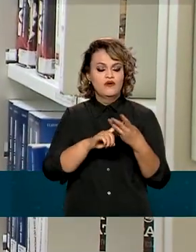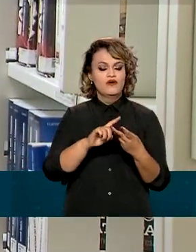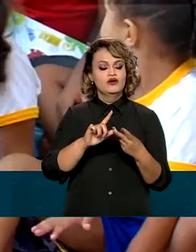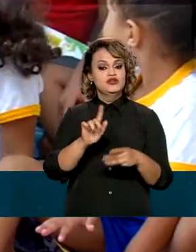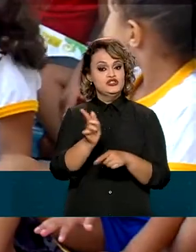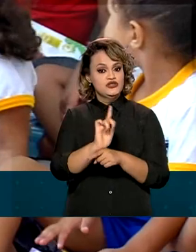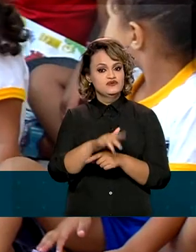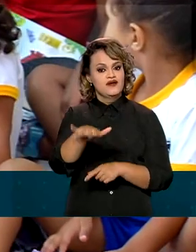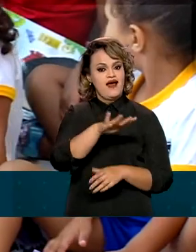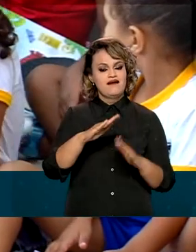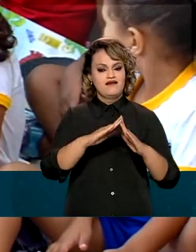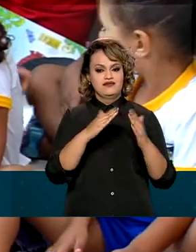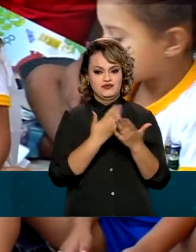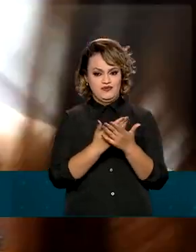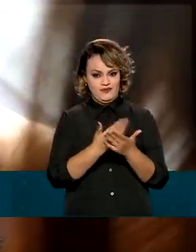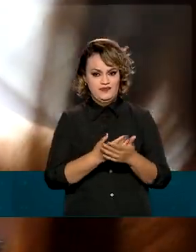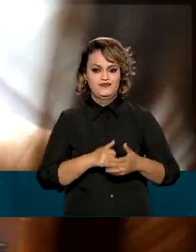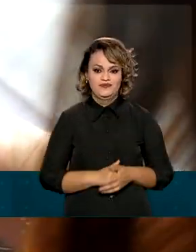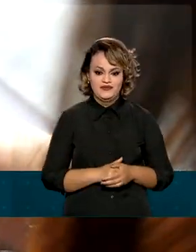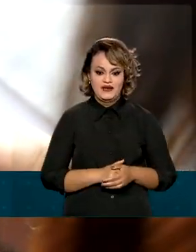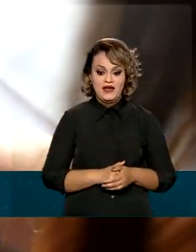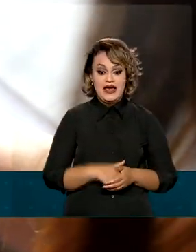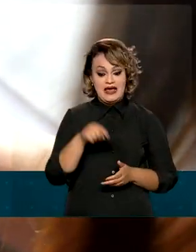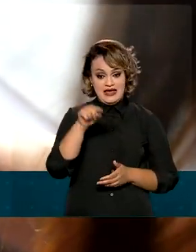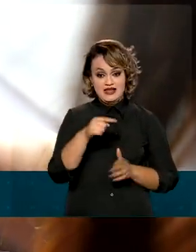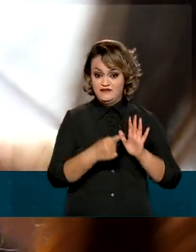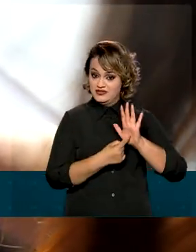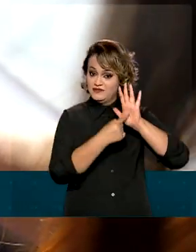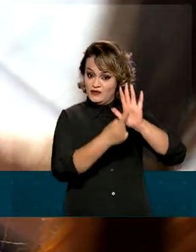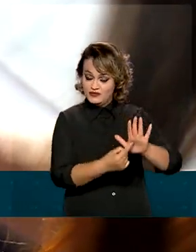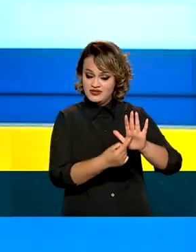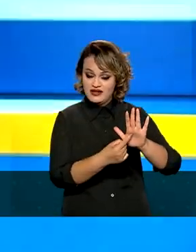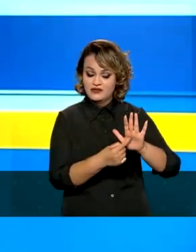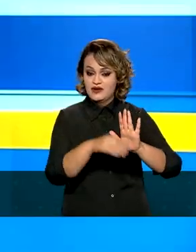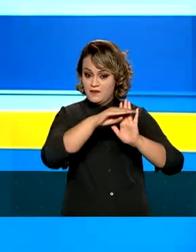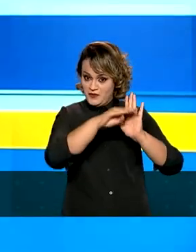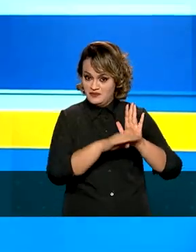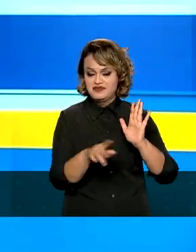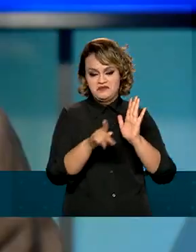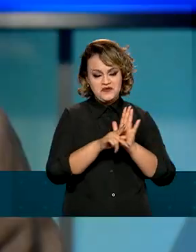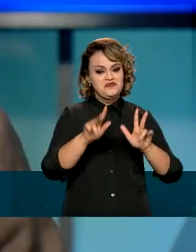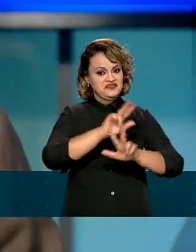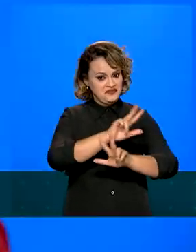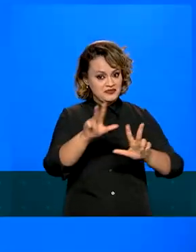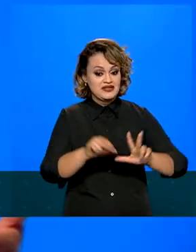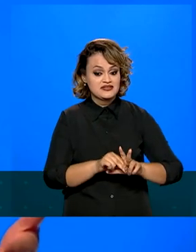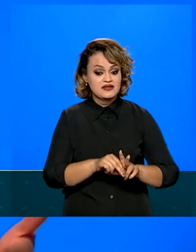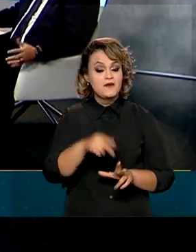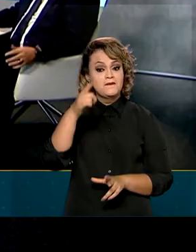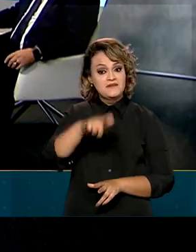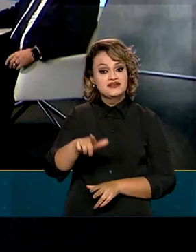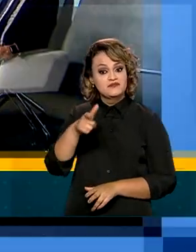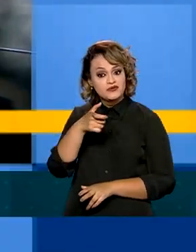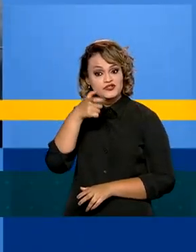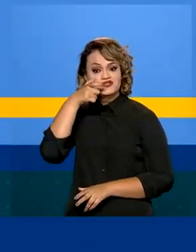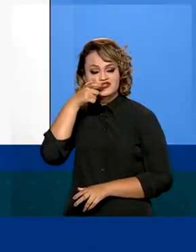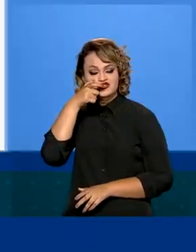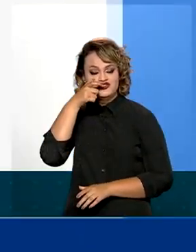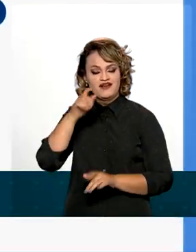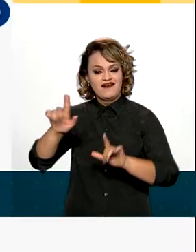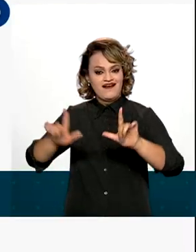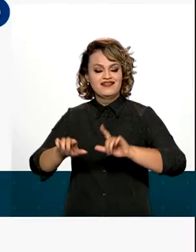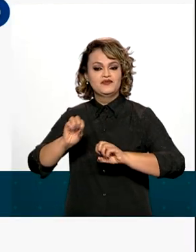gestores escolares. Além de ser exibido dentro da multiprogramação da TV Brasil, o canal Educação